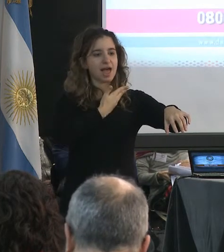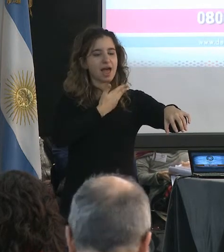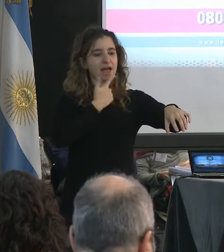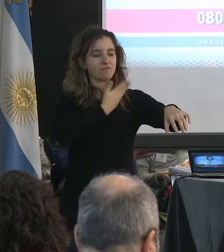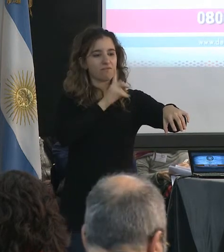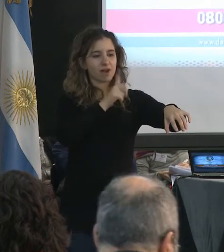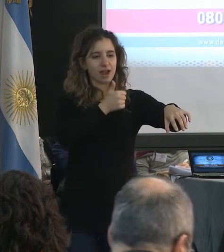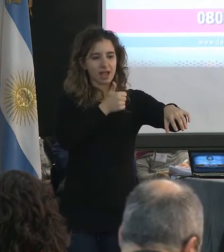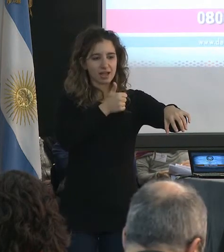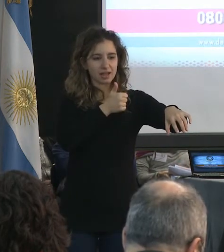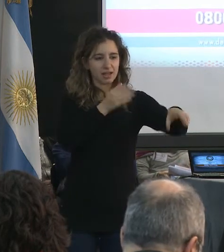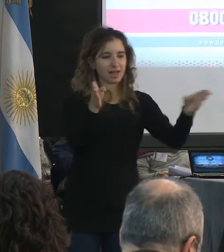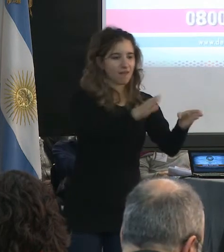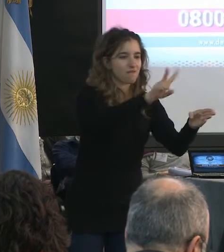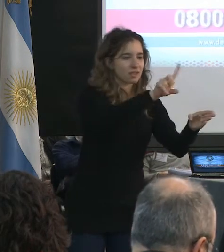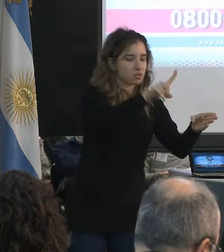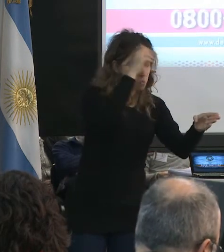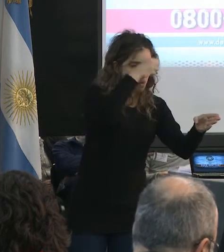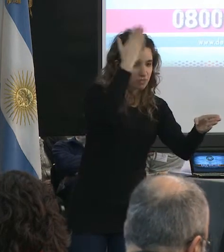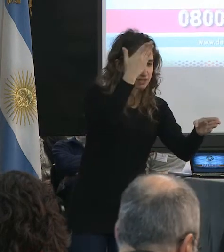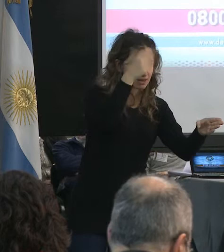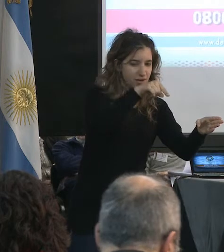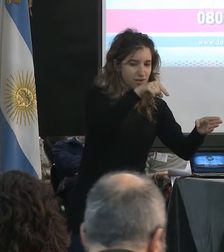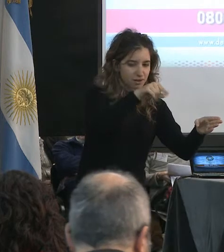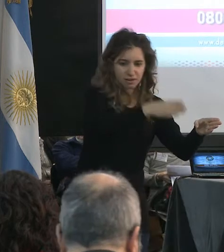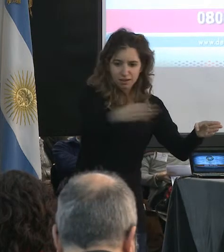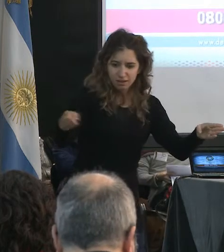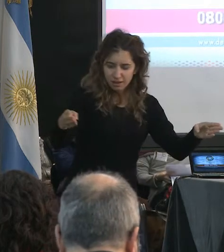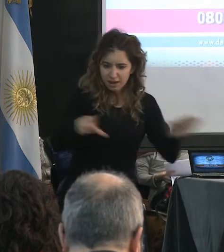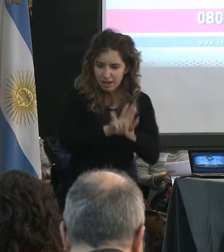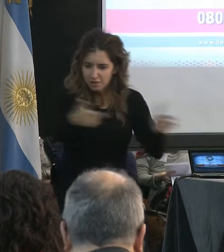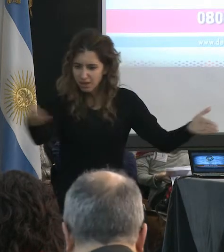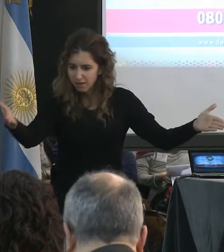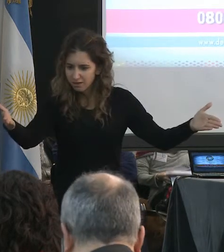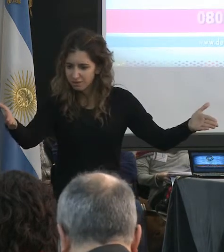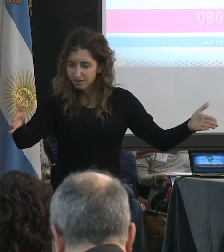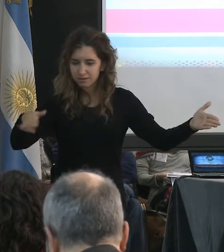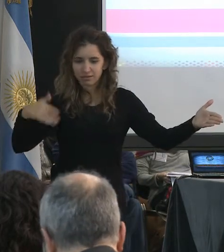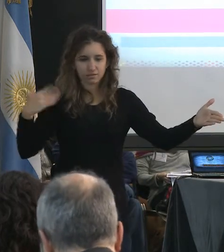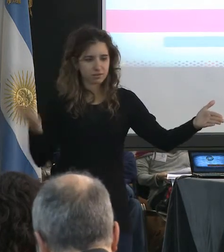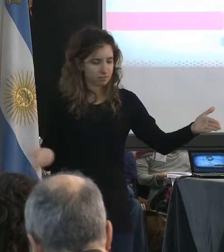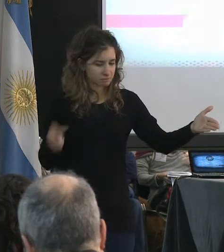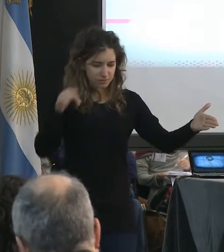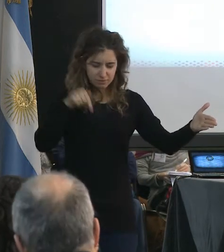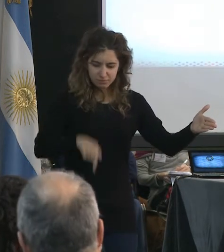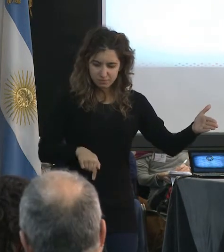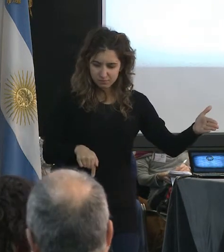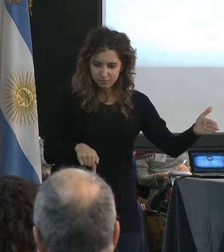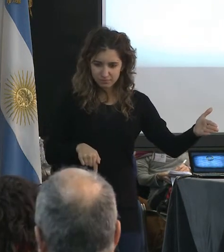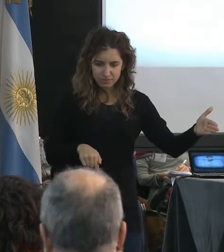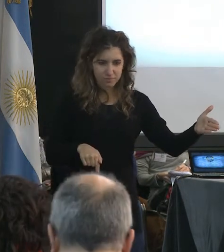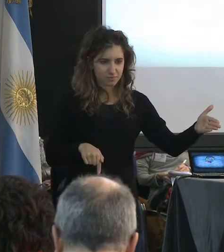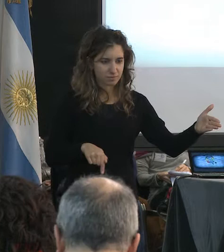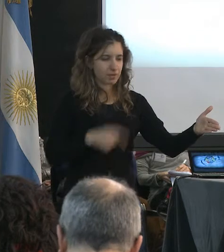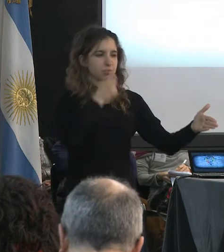reconoce, nos reconoce a 21 radios. A tal punto que ahora para las elecciones nos obligan a pasar